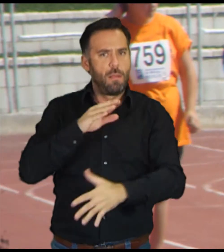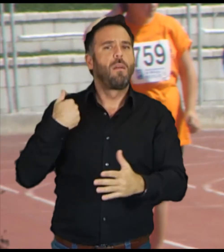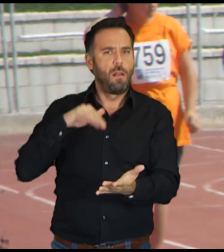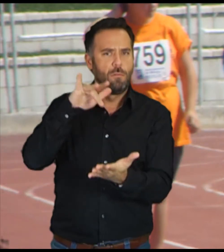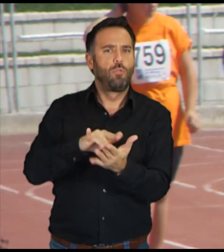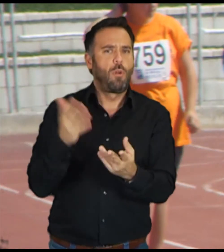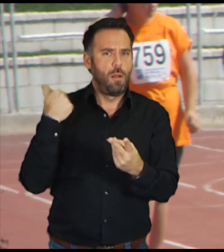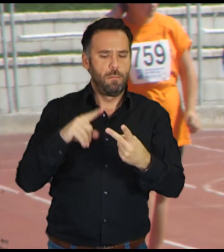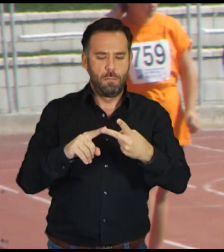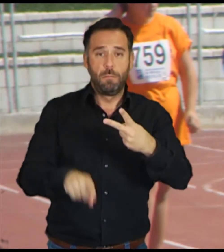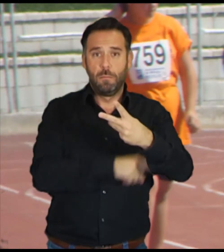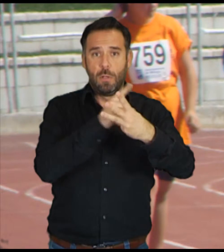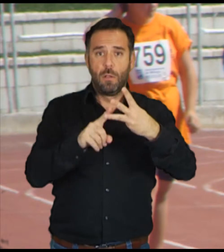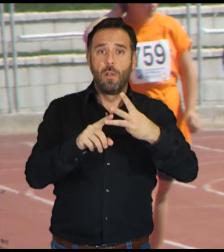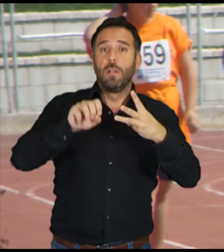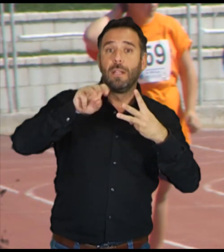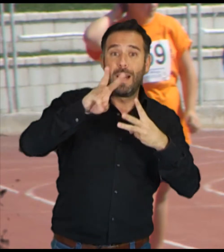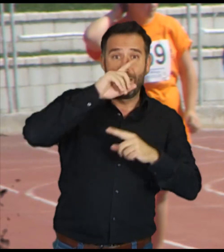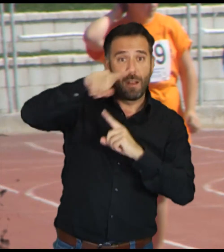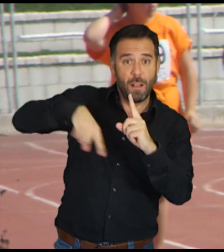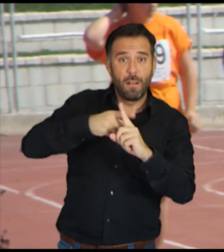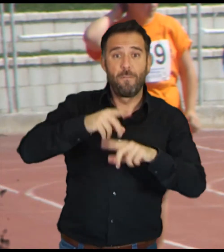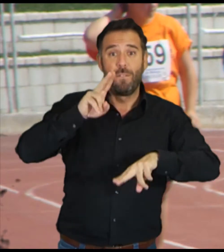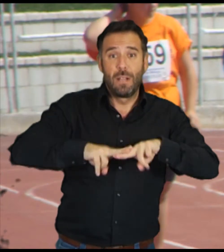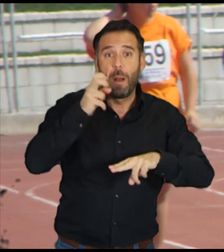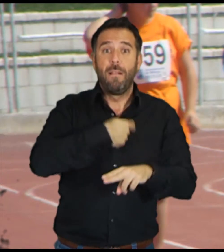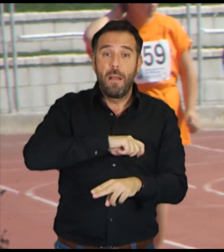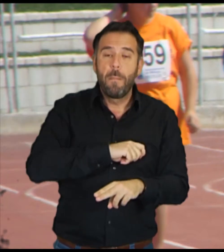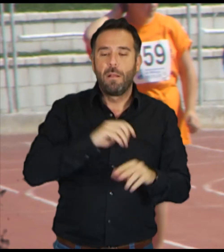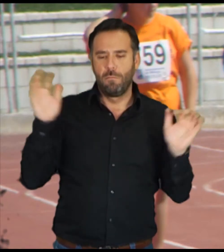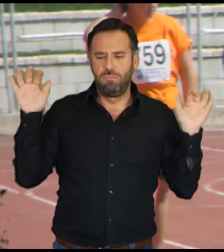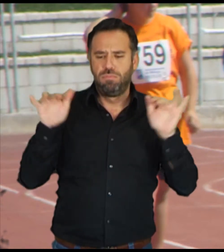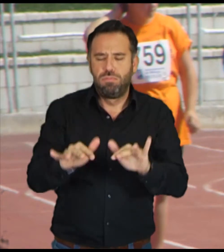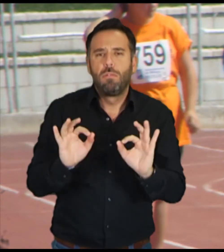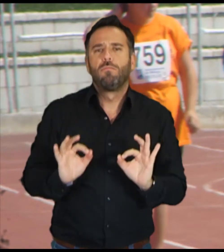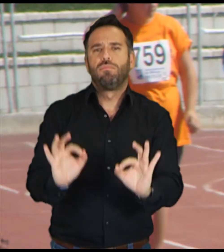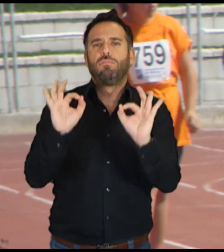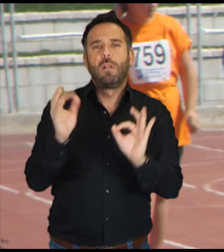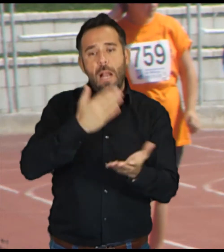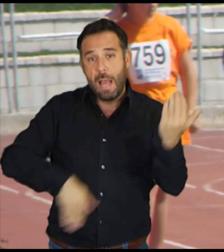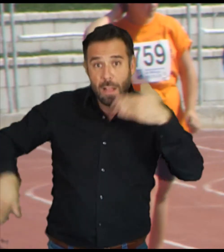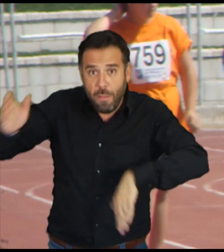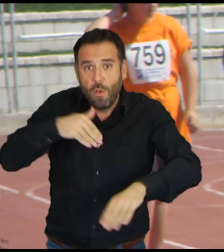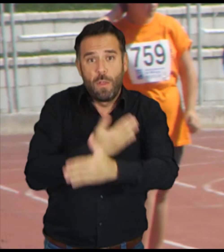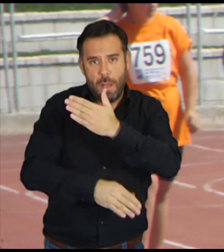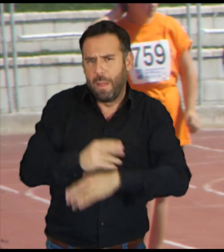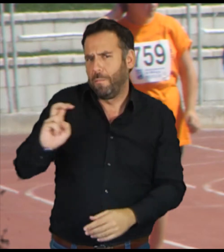El 13º Campeonato de España de Máster y Promesas de Natación para Discapacitados El Campeonato de